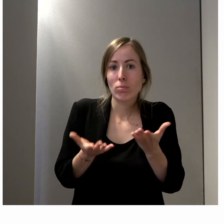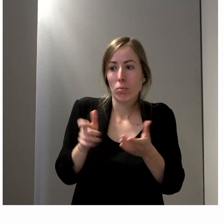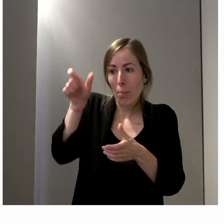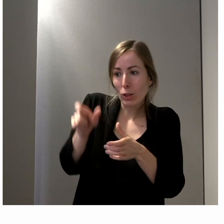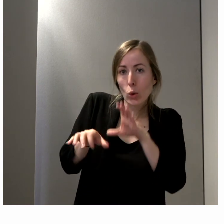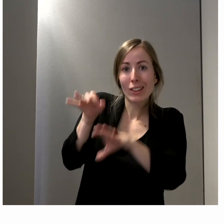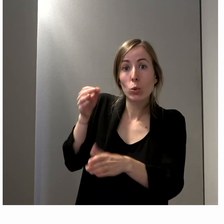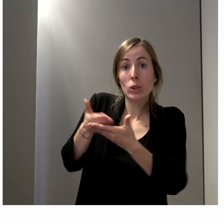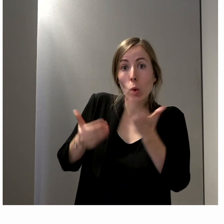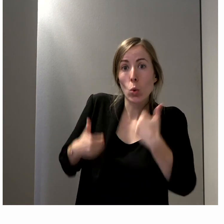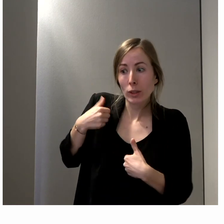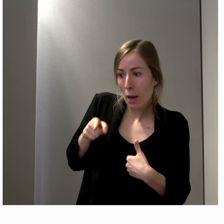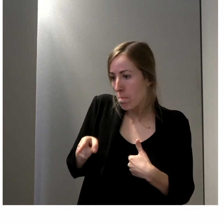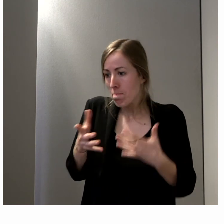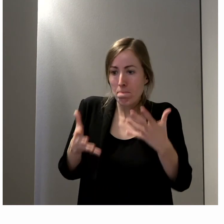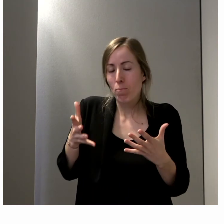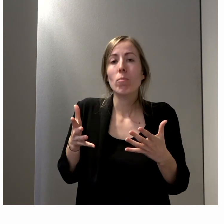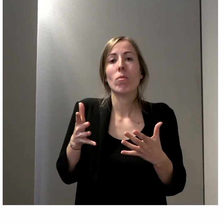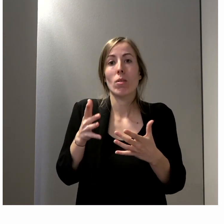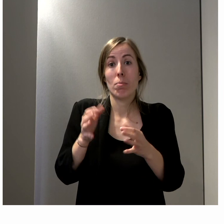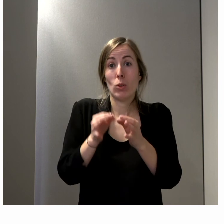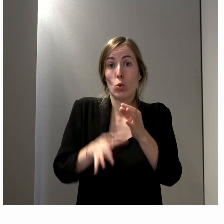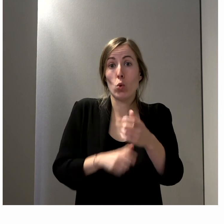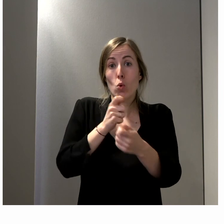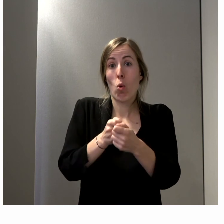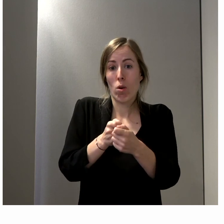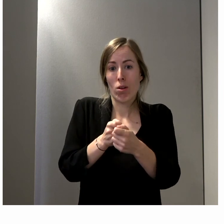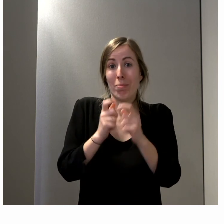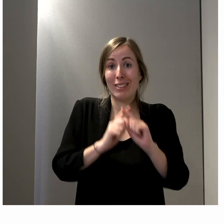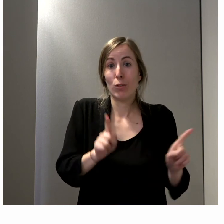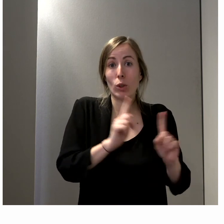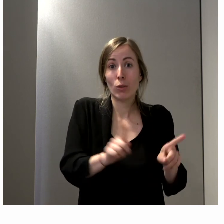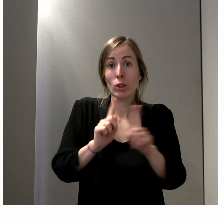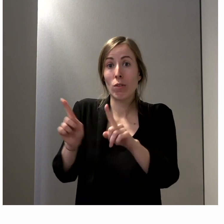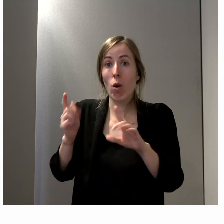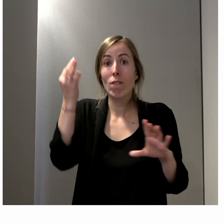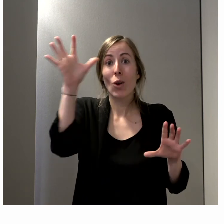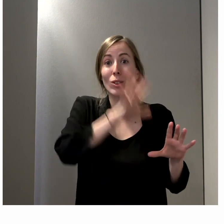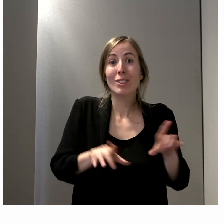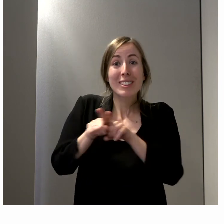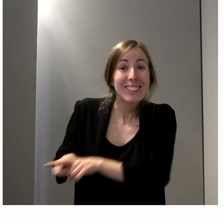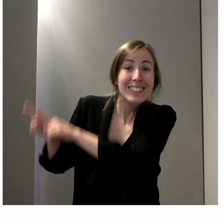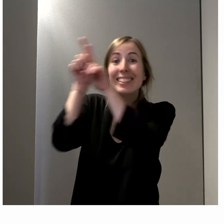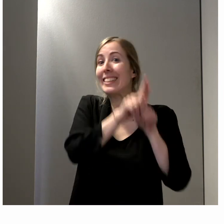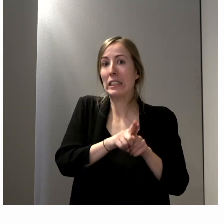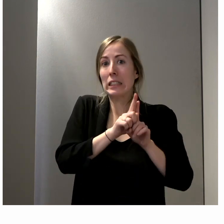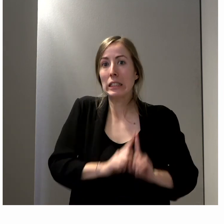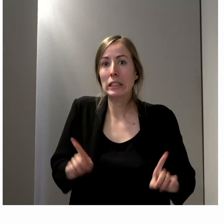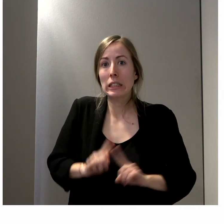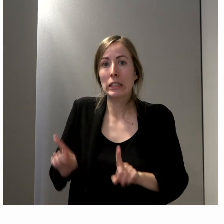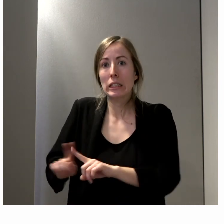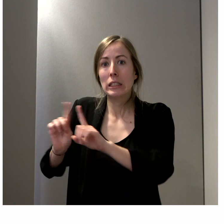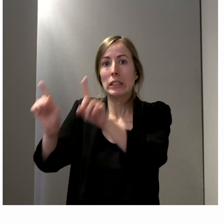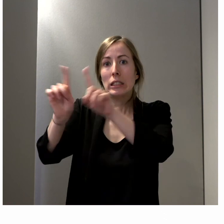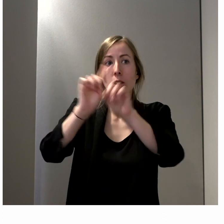handicapé, il faut apporter des solutions qui seront différentes d'un territoire à l'autre et malgré tout, on